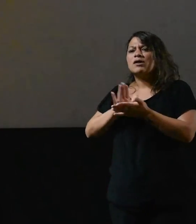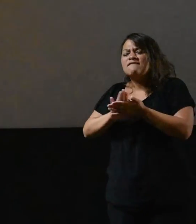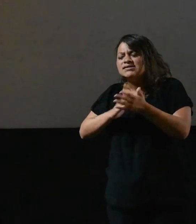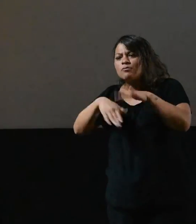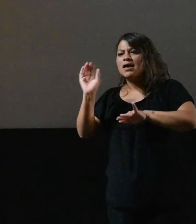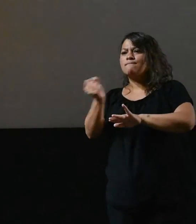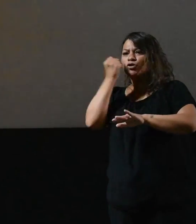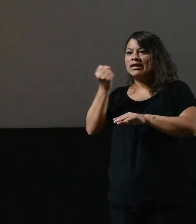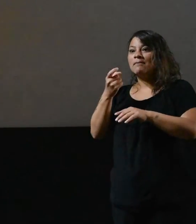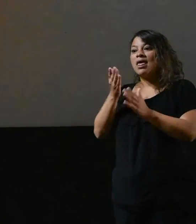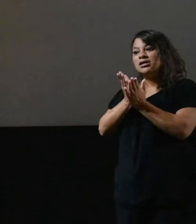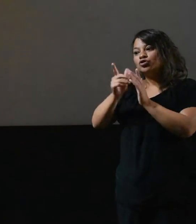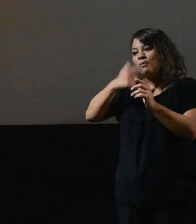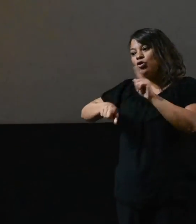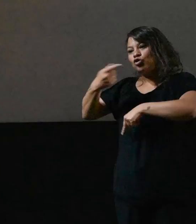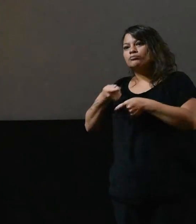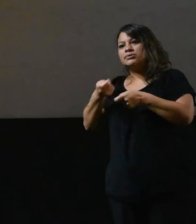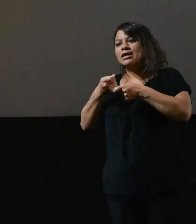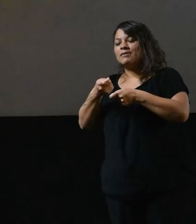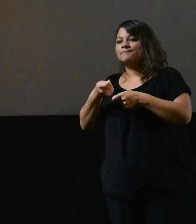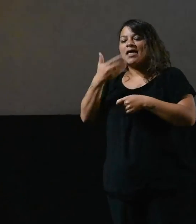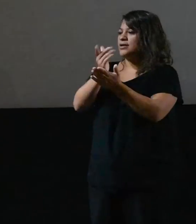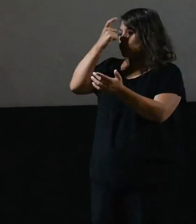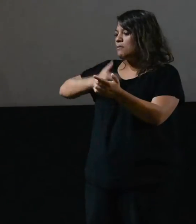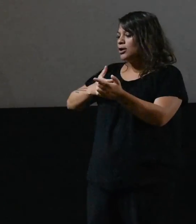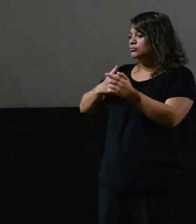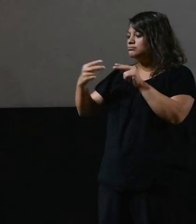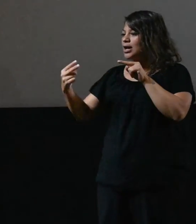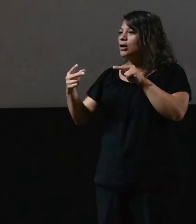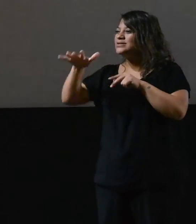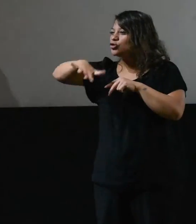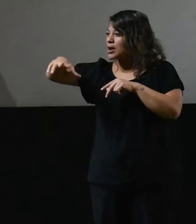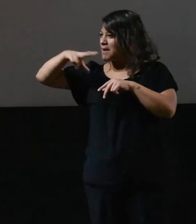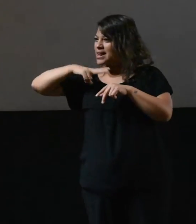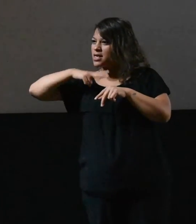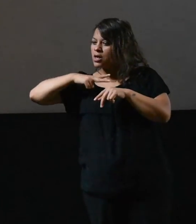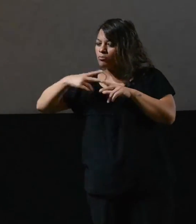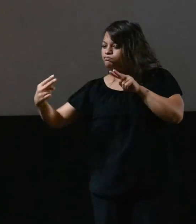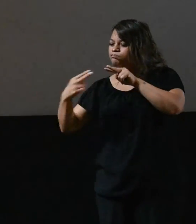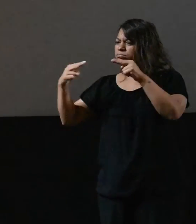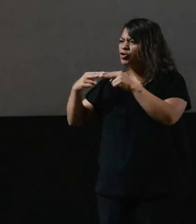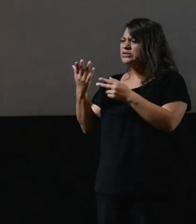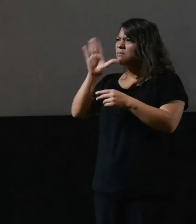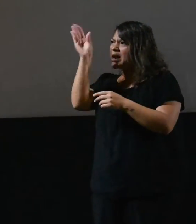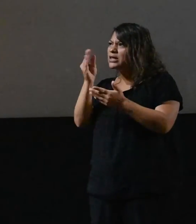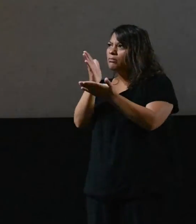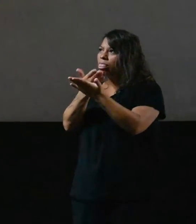para reclamar otros derechos humanos, no se está cumpliendo por parte del Estado. No puede ser que vivamos en un país dividido.